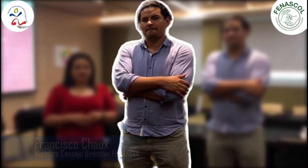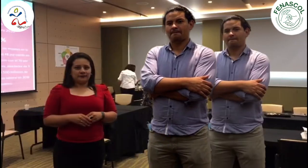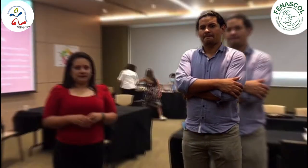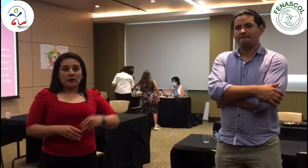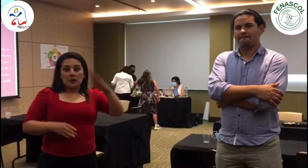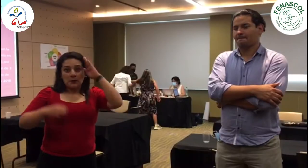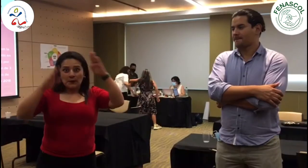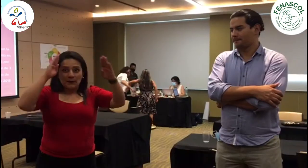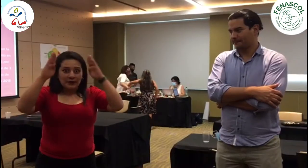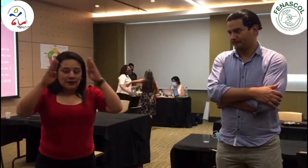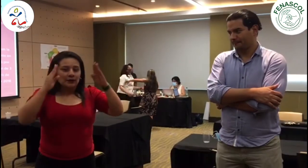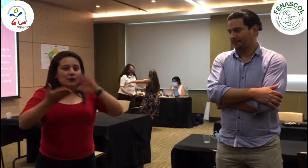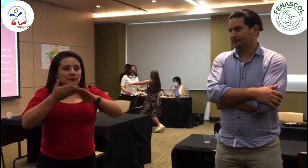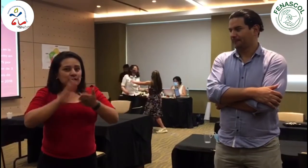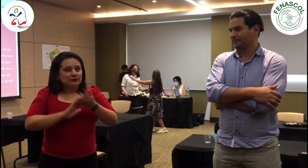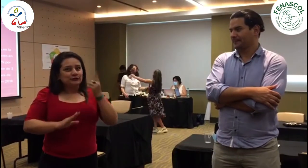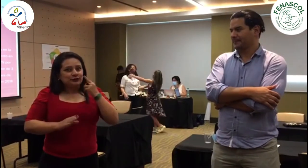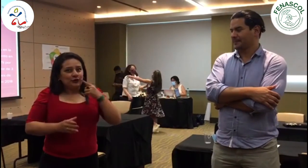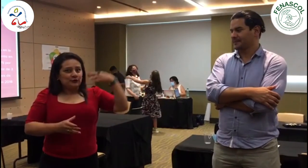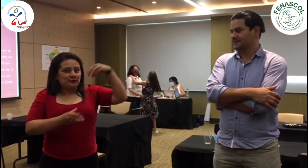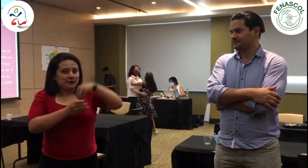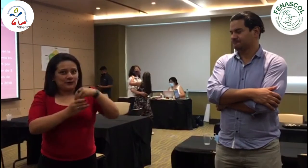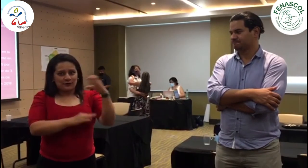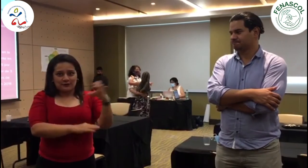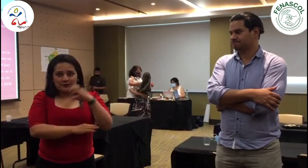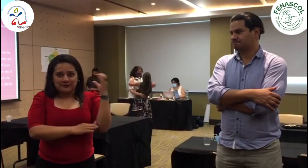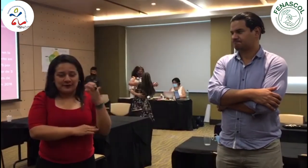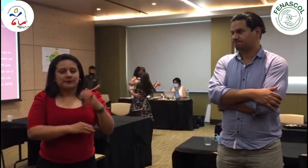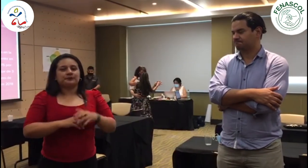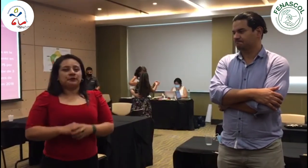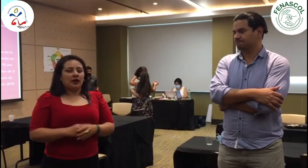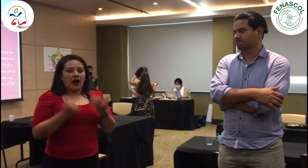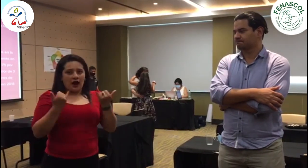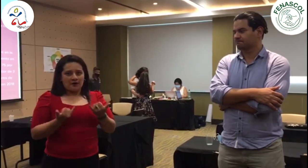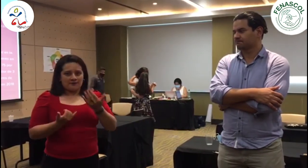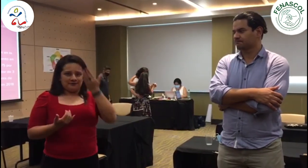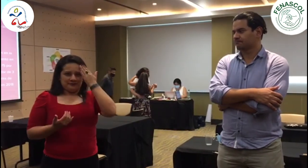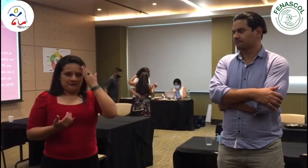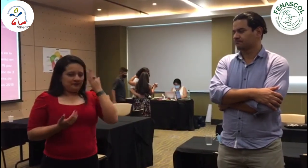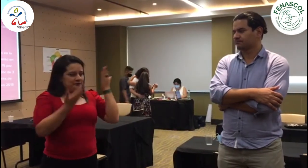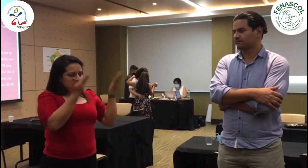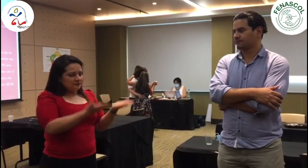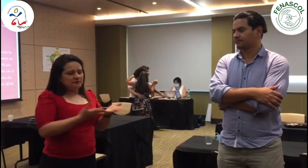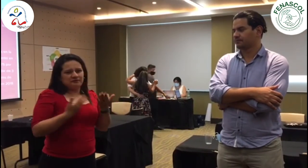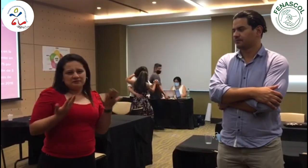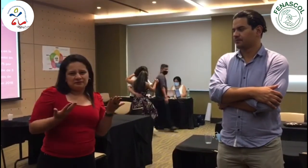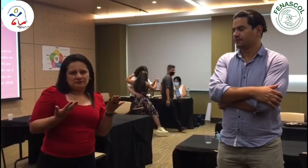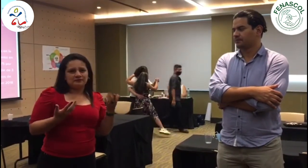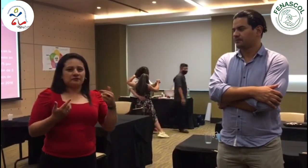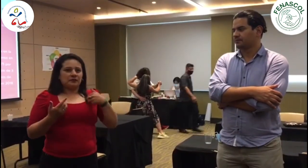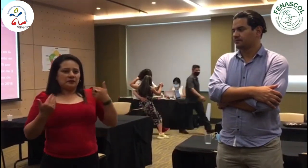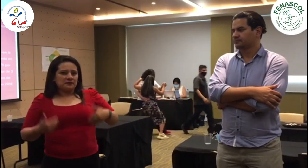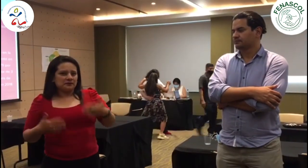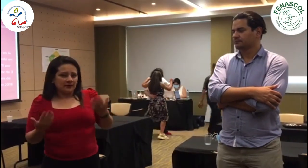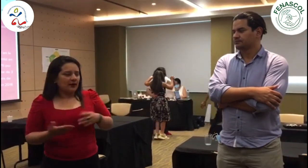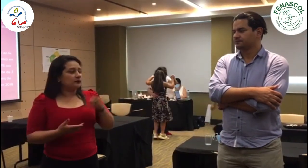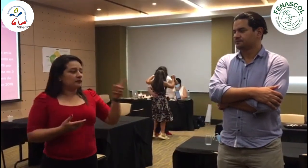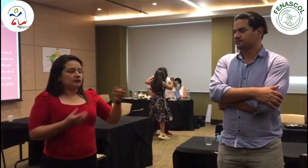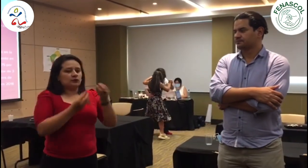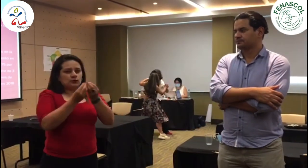Hola, hola a toda la comunidad sorda de Colombia. Queremos presentarnos. Me acompaña Francisco Chaux, miembro del